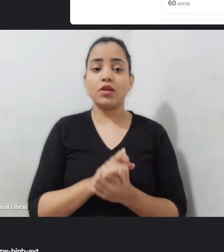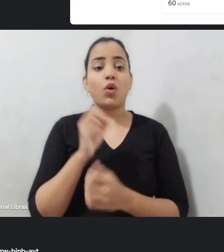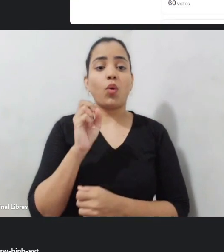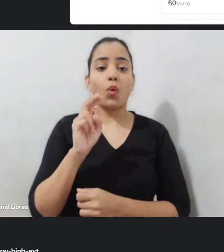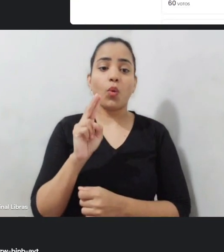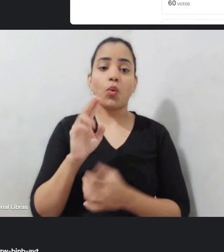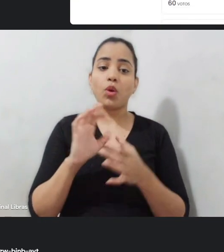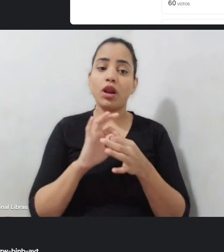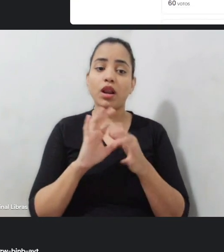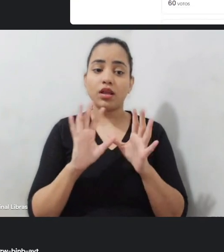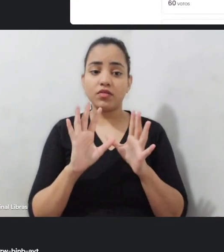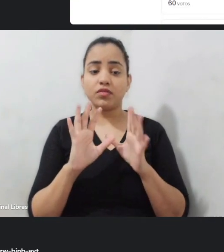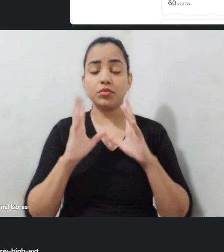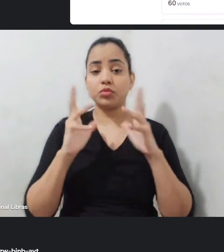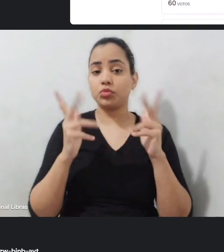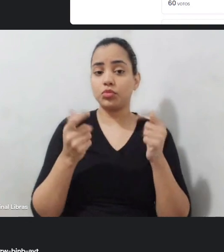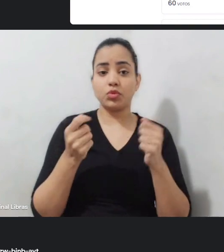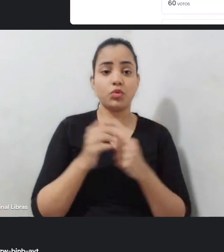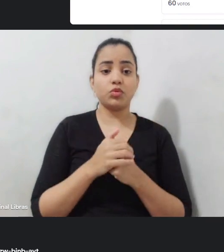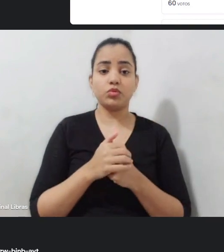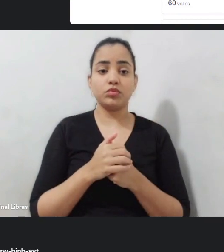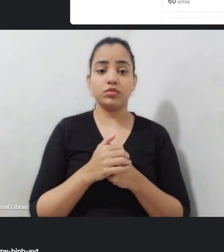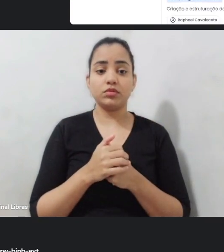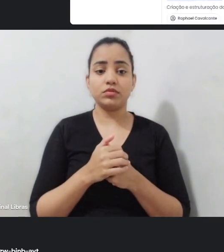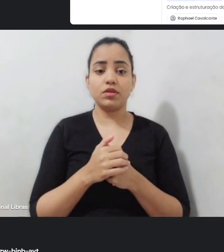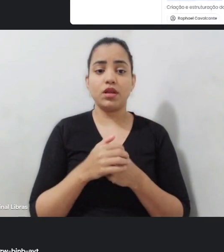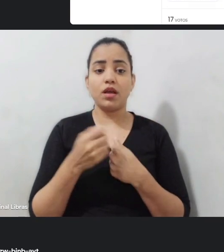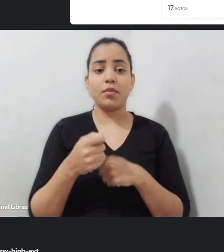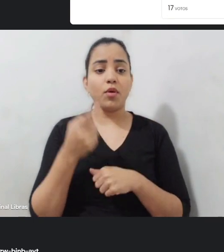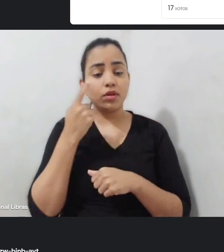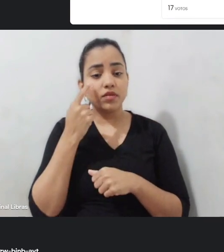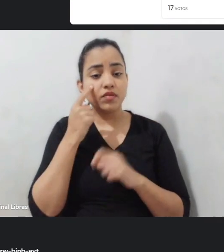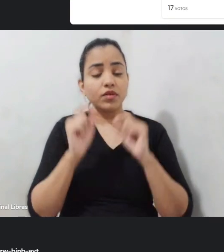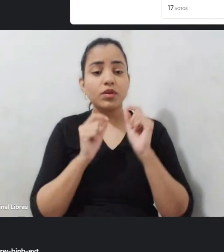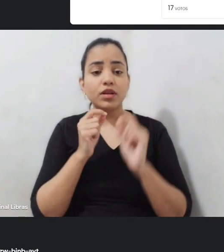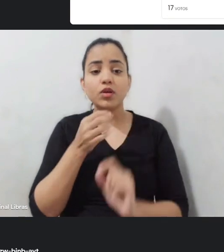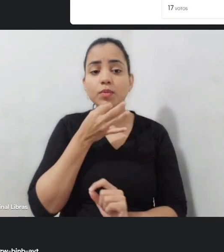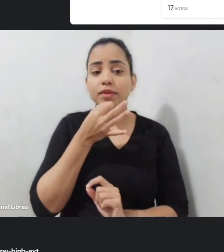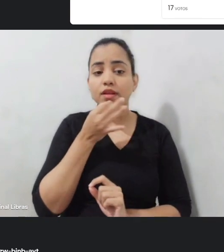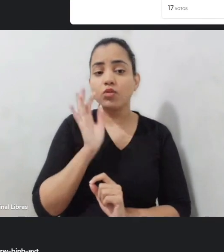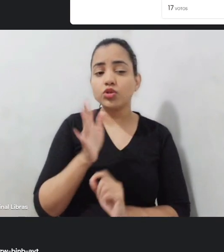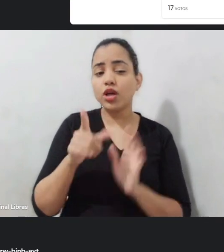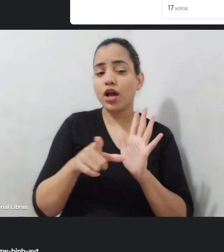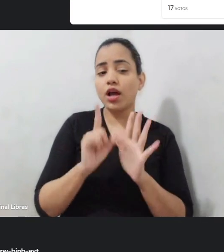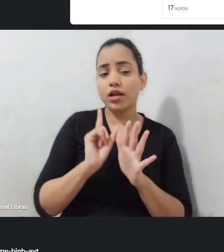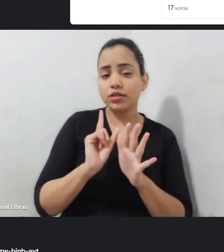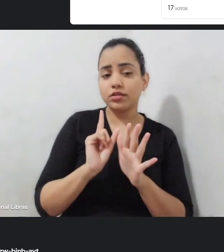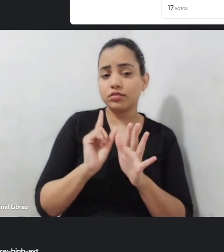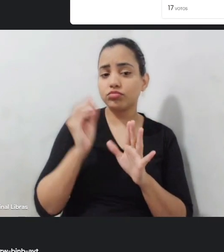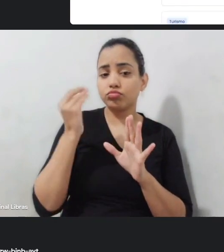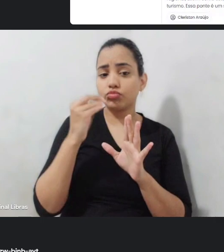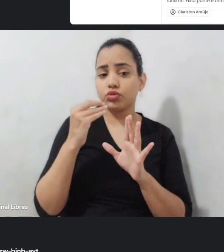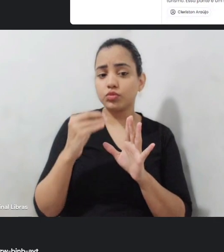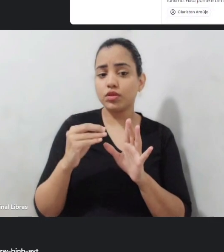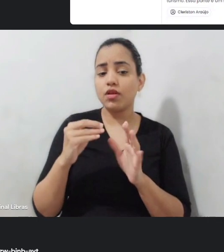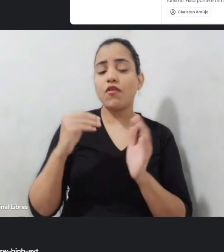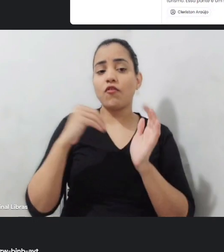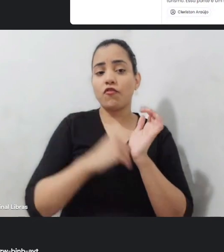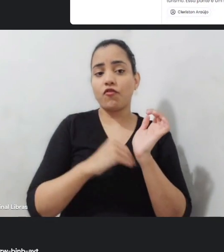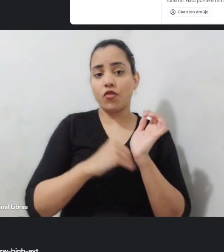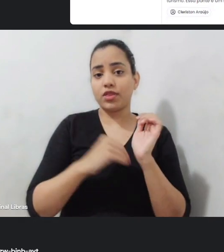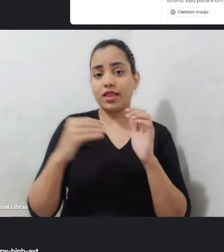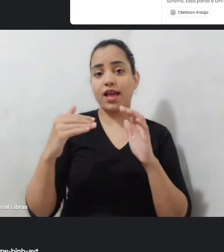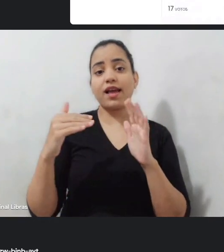todos aparecendo. E aí você pode ver tanto sugestões que já foram enviadas e botar em até três, caso